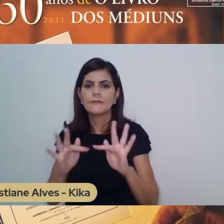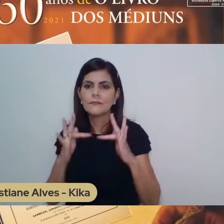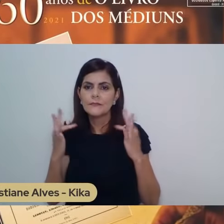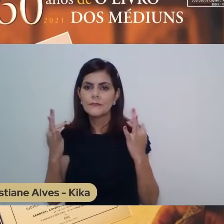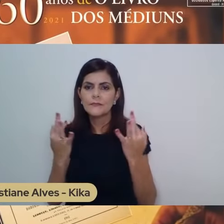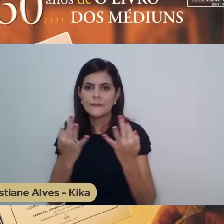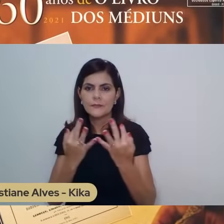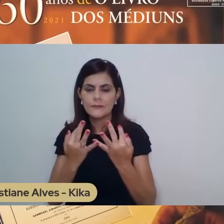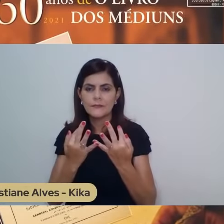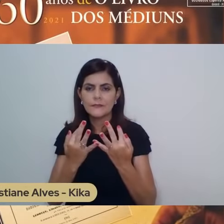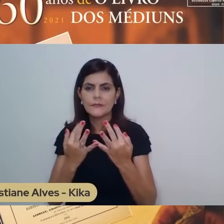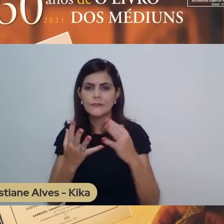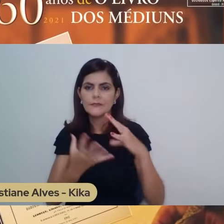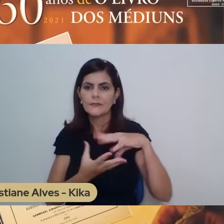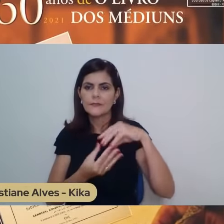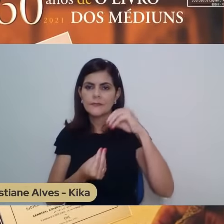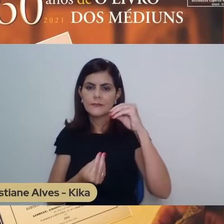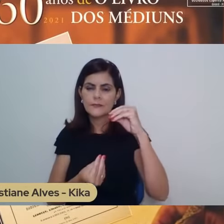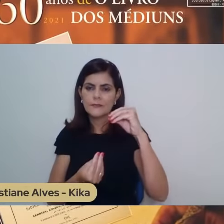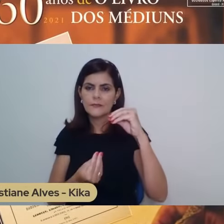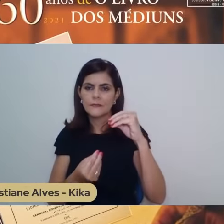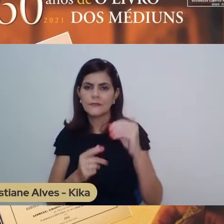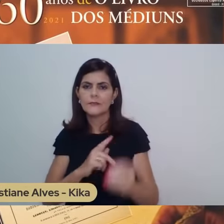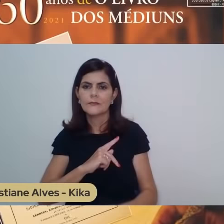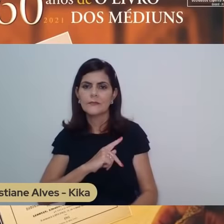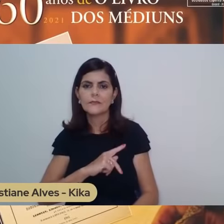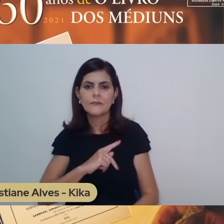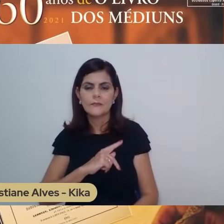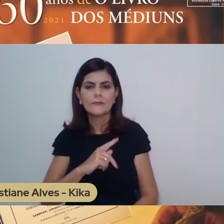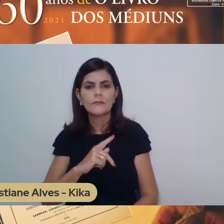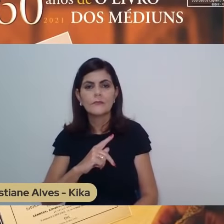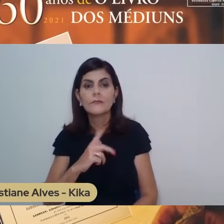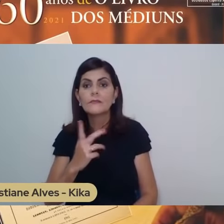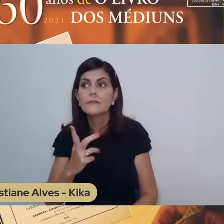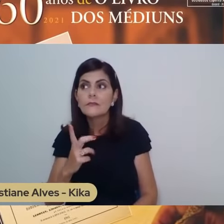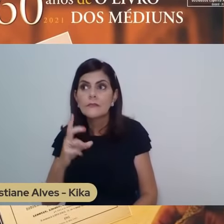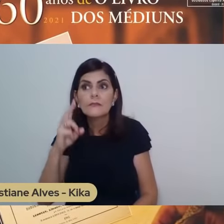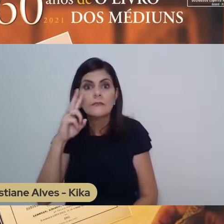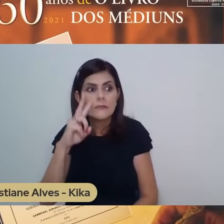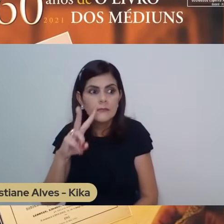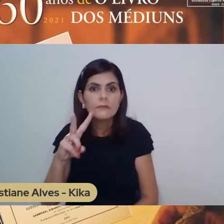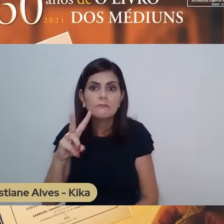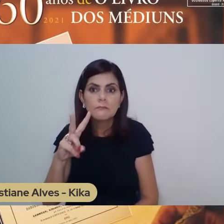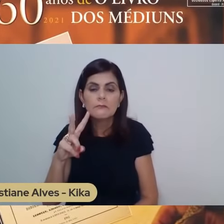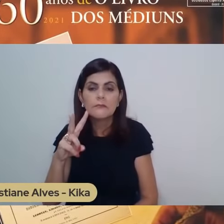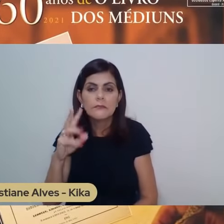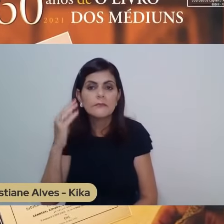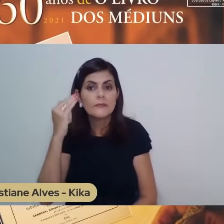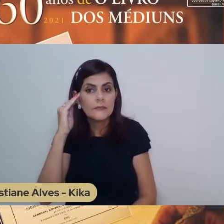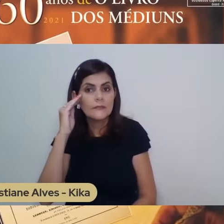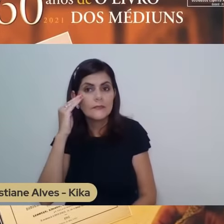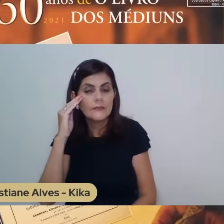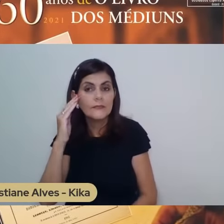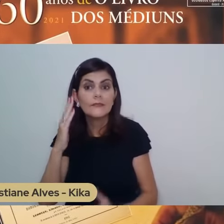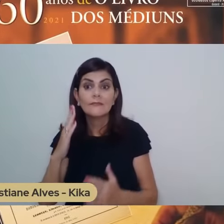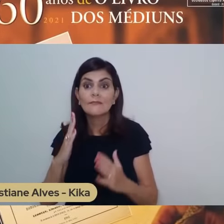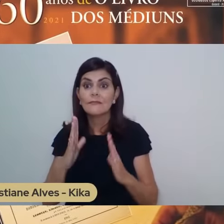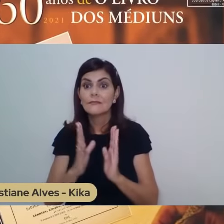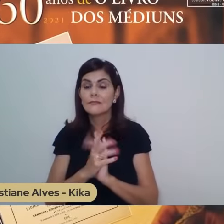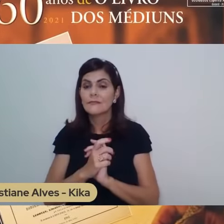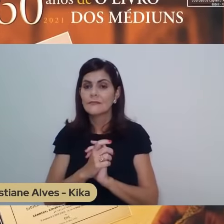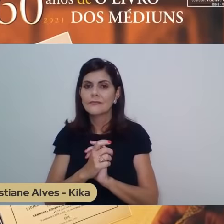sente fracassado por isso. Então, perceba, ele vai percebendo o montante dos desafios,